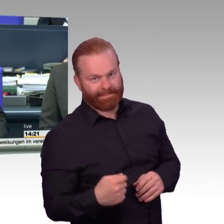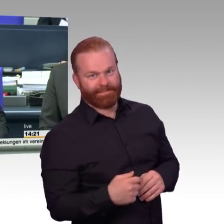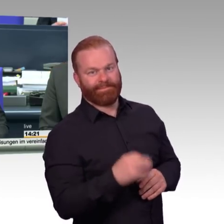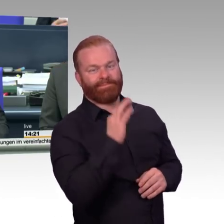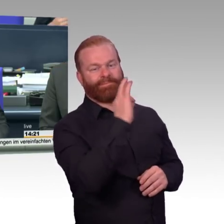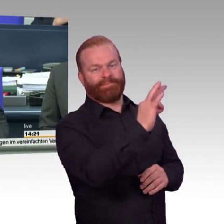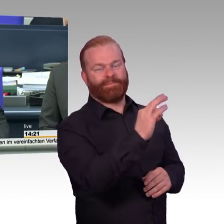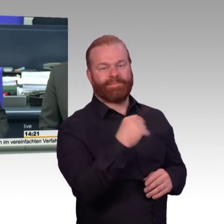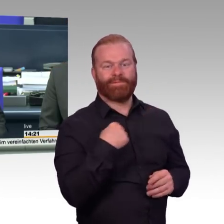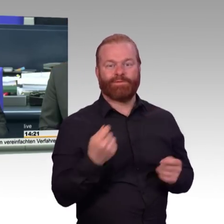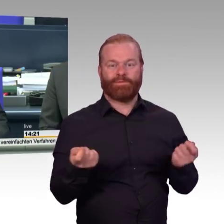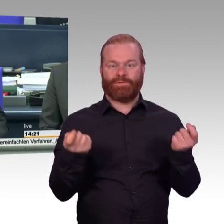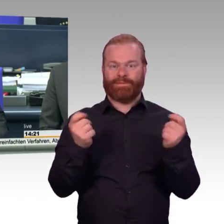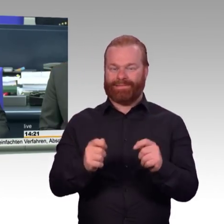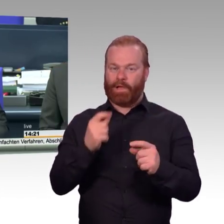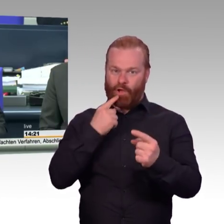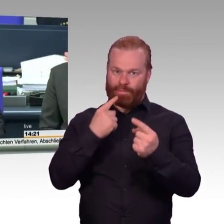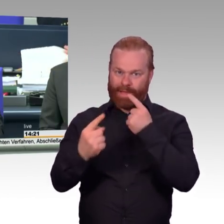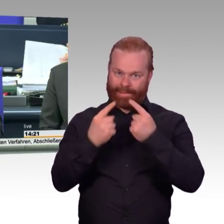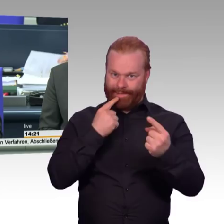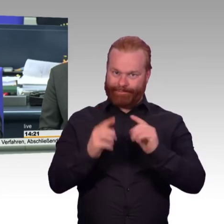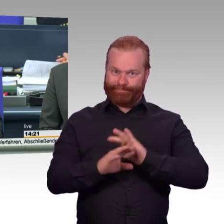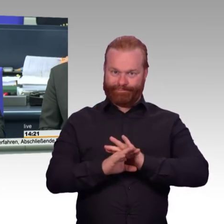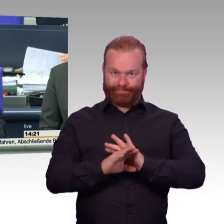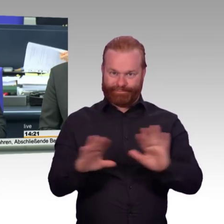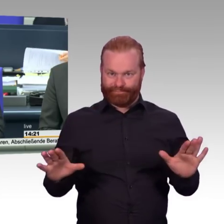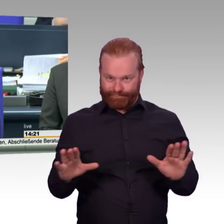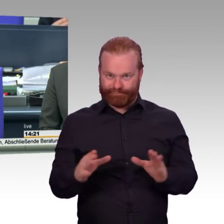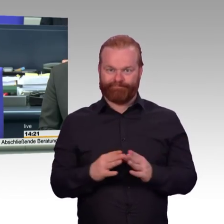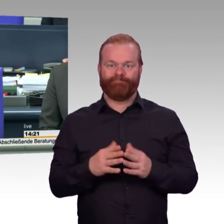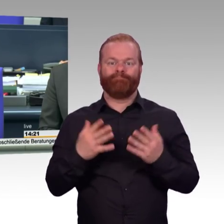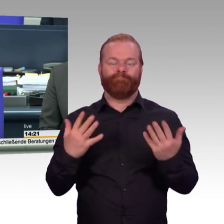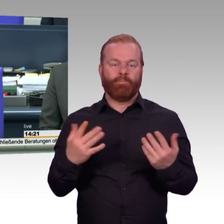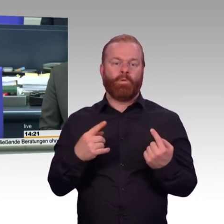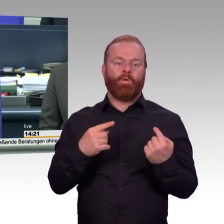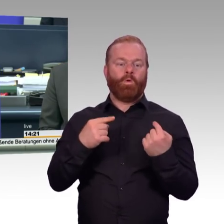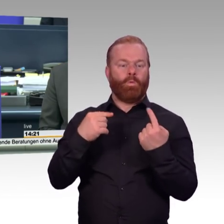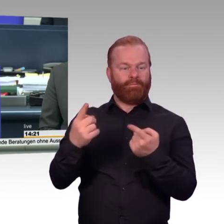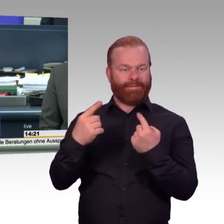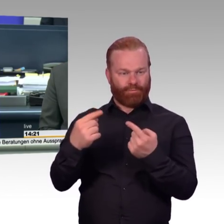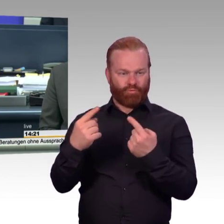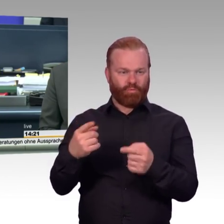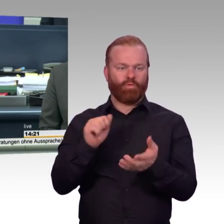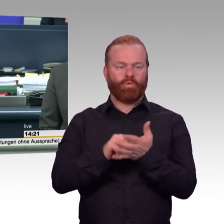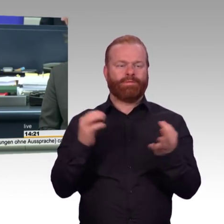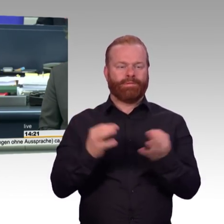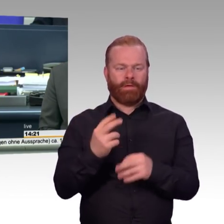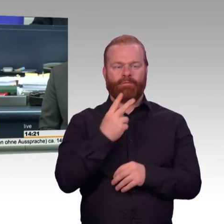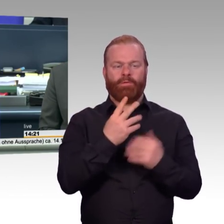Ausschüsse vorgeschlagen. Sind Sie damit einverstanden? Das ist der Fall. Dann ist das so beschlossen. Und ich rufe auf die Tagesordnungspunkte 19